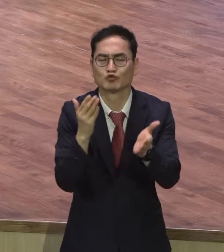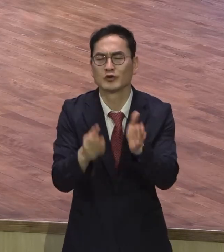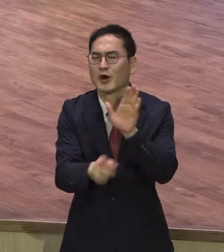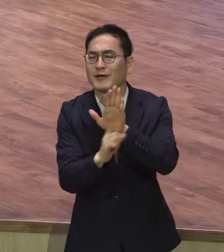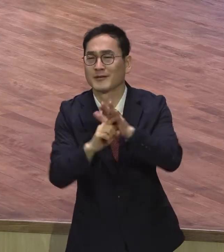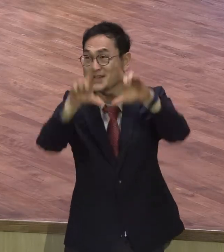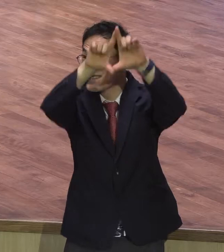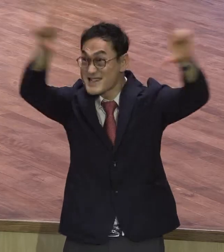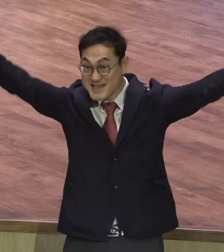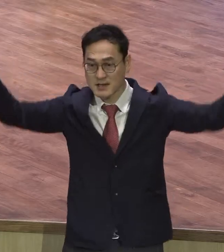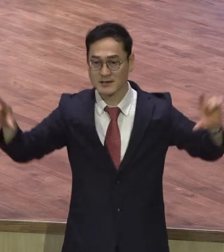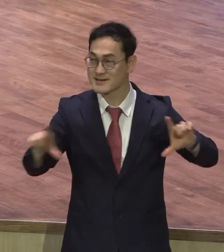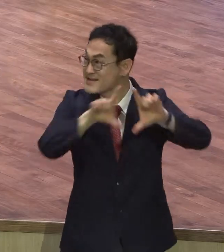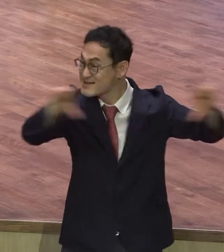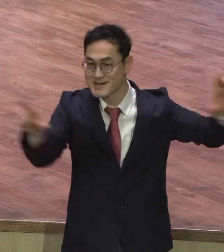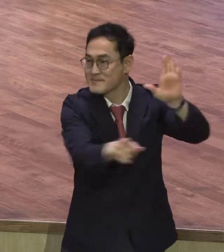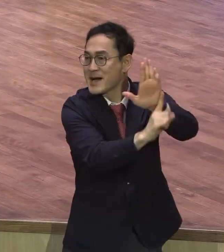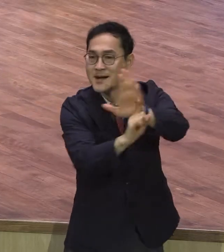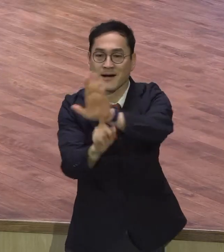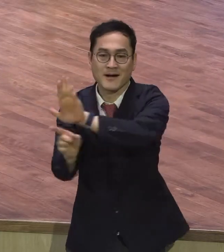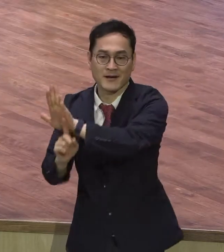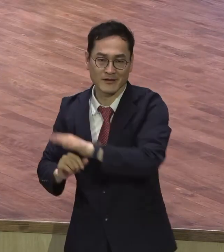효과 있대요. 엄마 연락 많이 온대요.